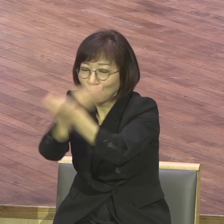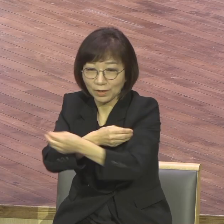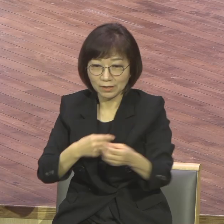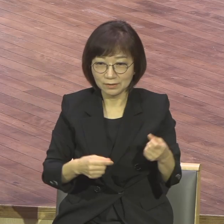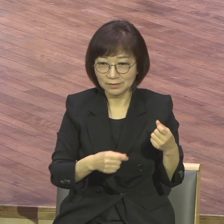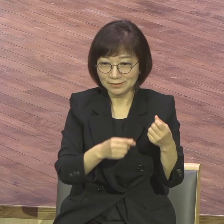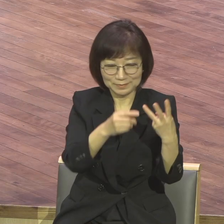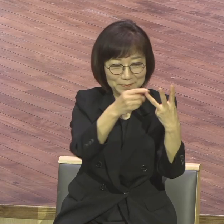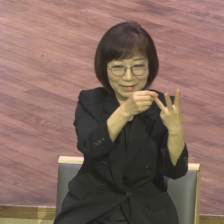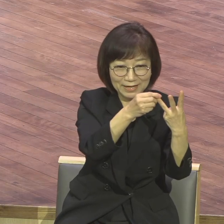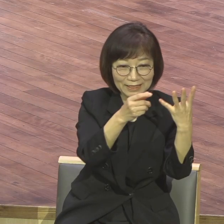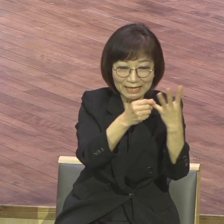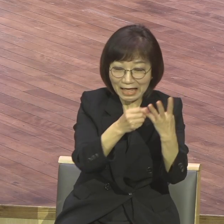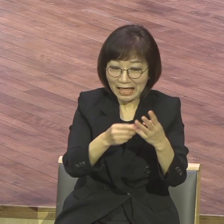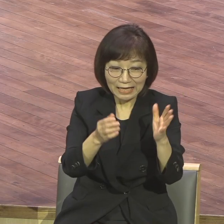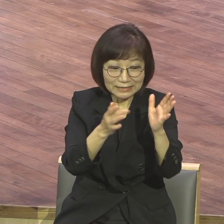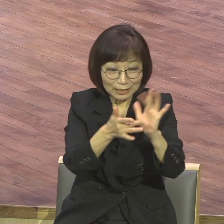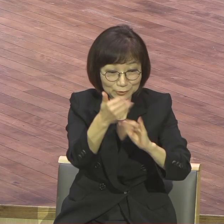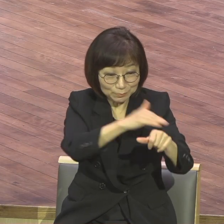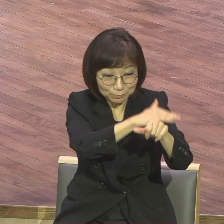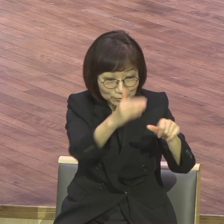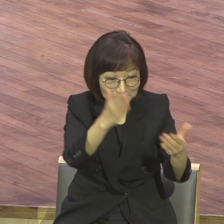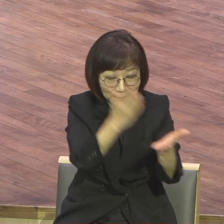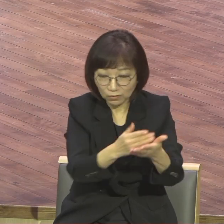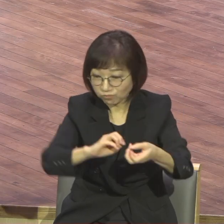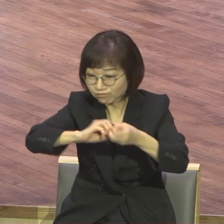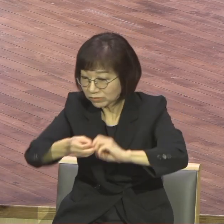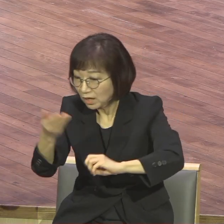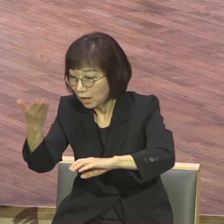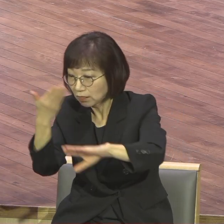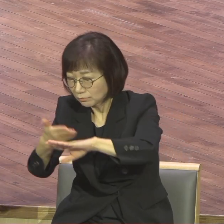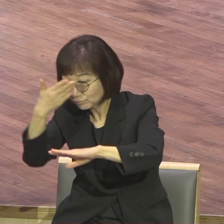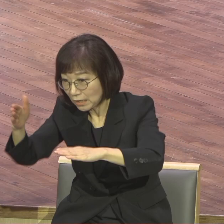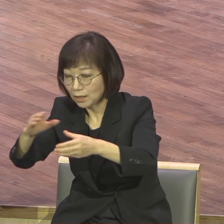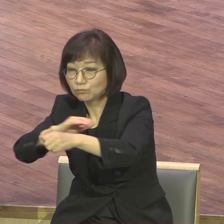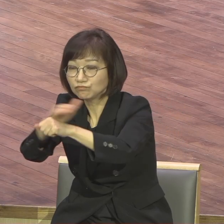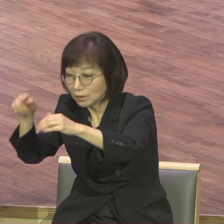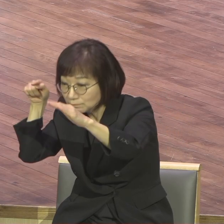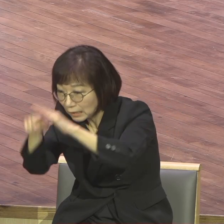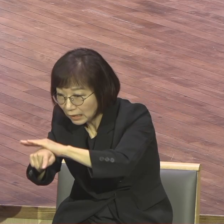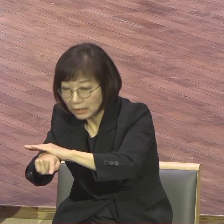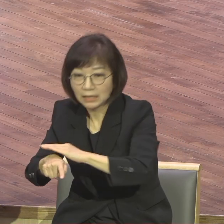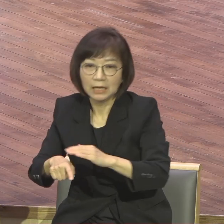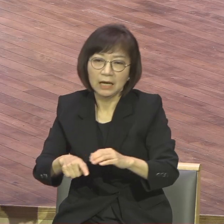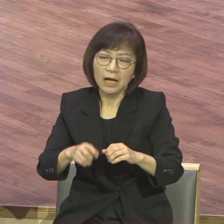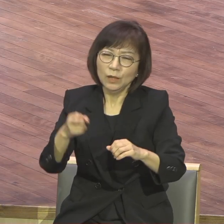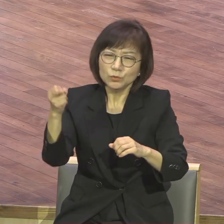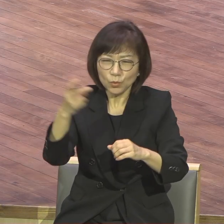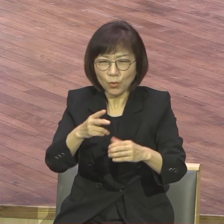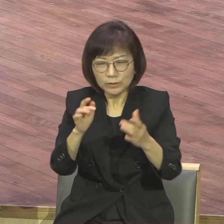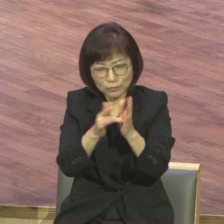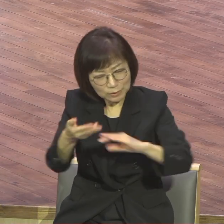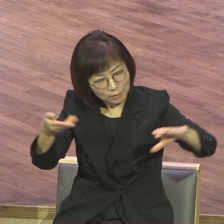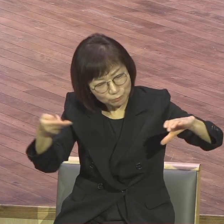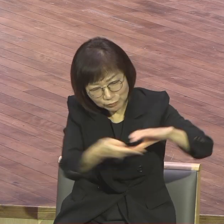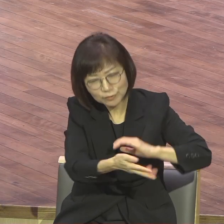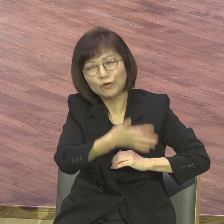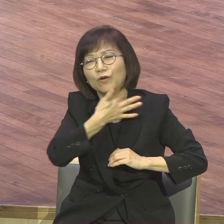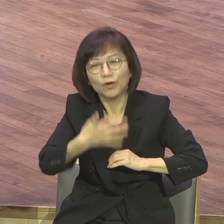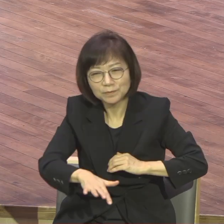예수님의 시선이 무덤에 안치된 적이 없다라고 하는 매장 부인설 여러 설들 이것들이